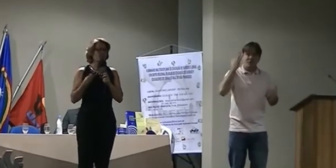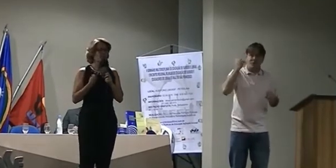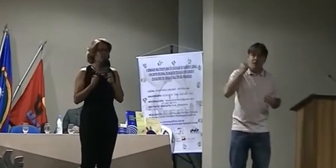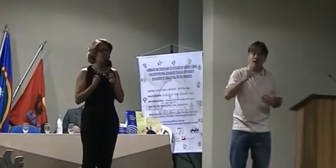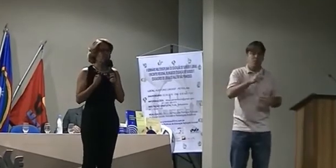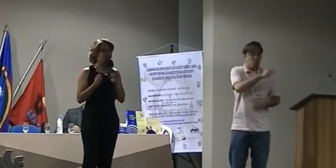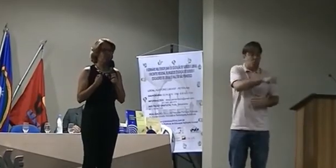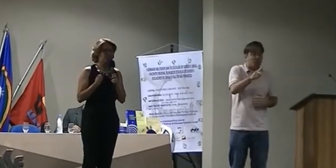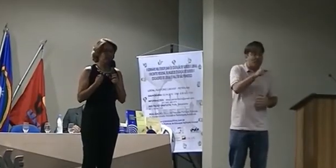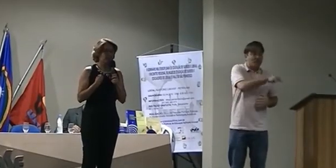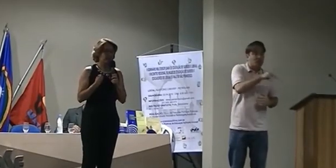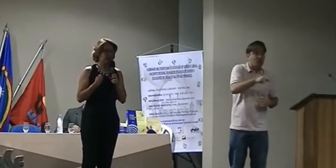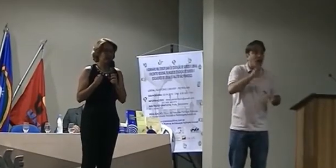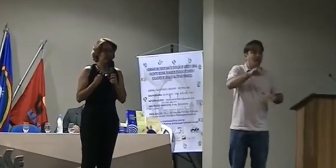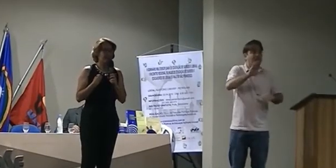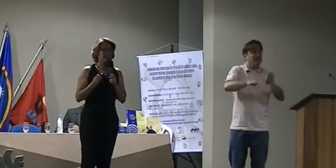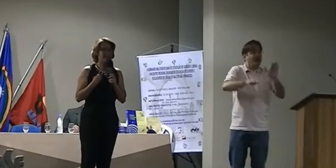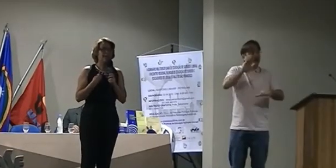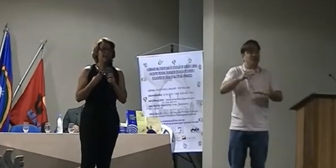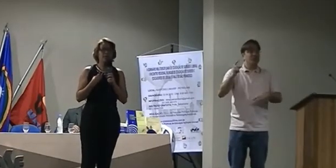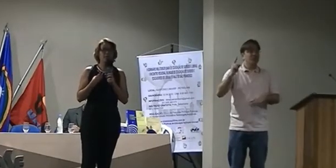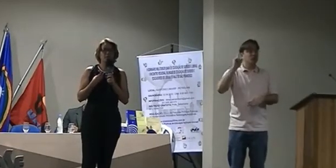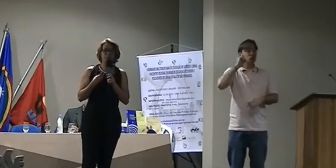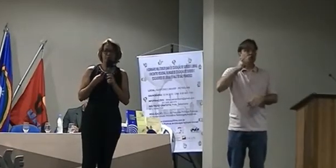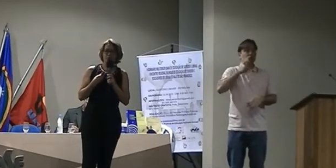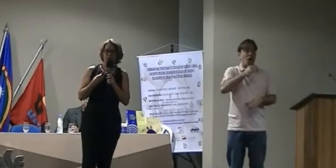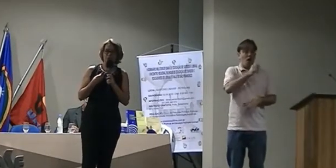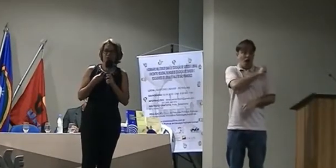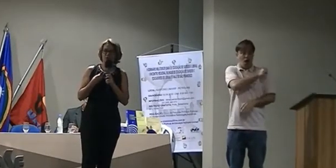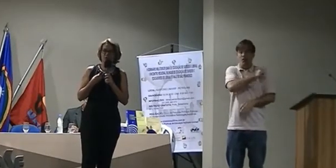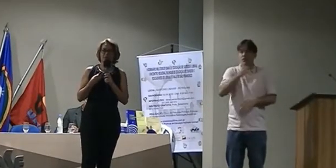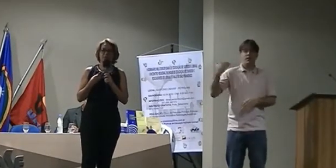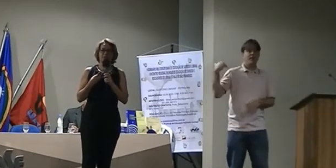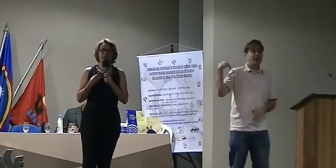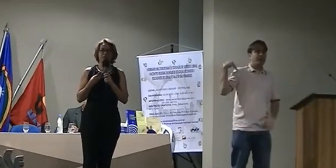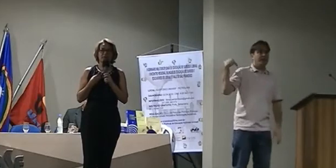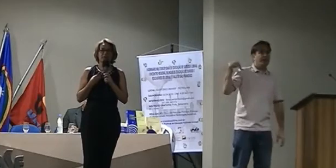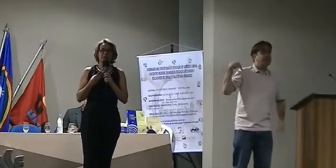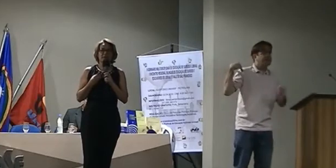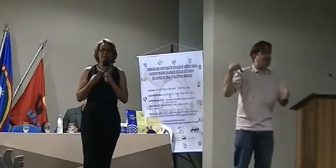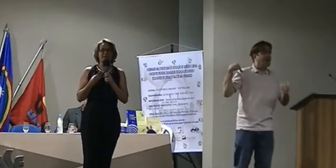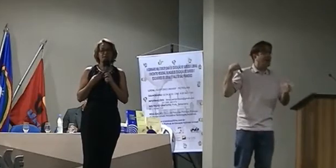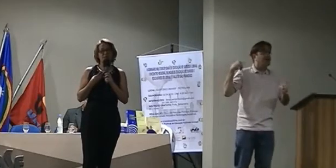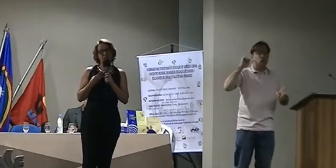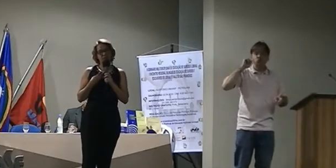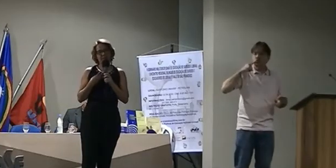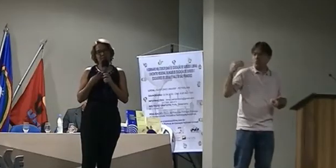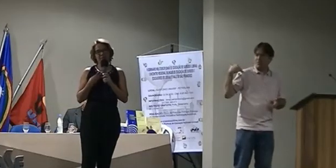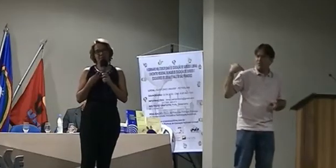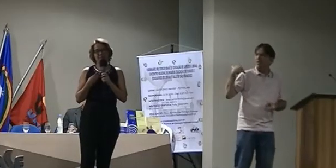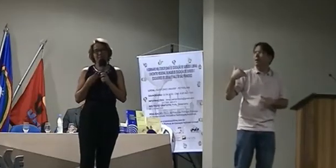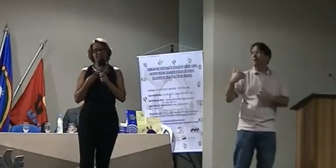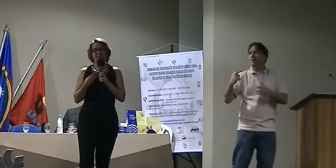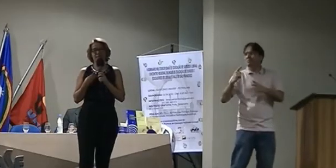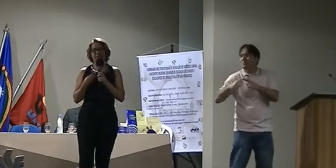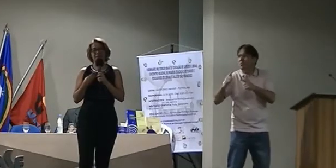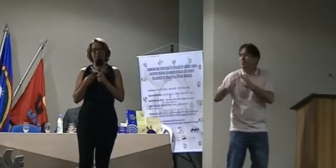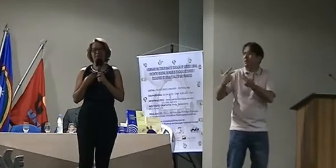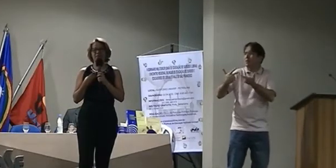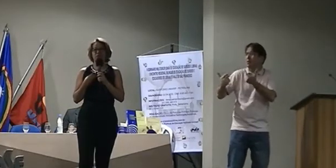procuram para conversar. Eu, enquanto professor, enquanto educadora, se eu não tenho a minha formação em Libras, se eu